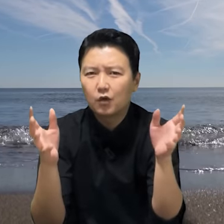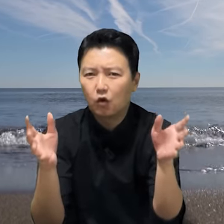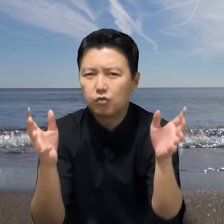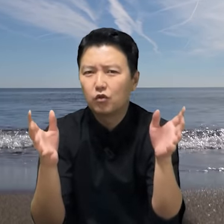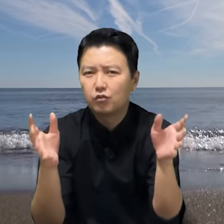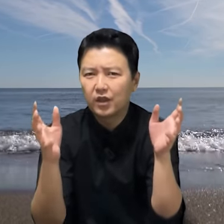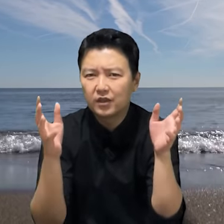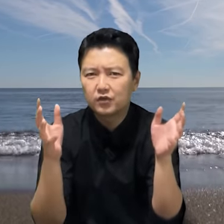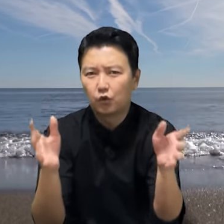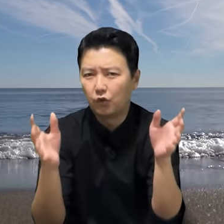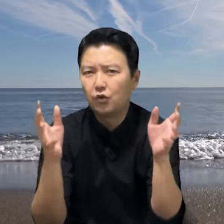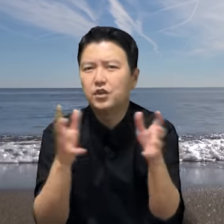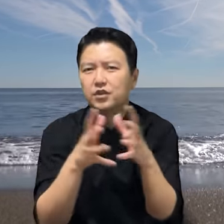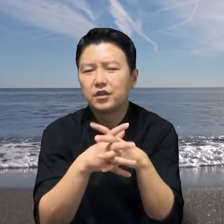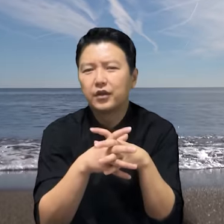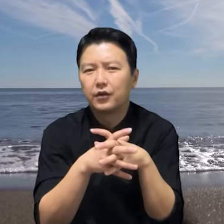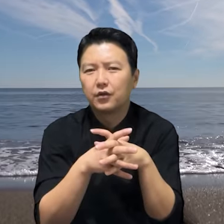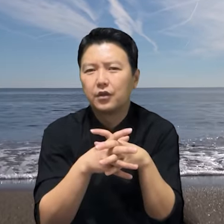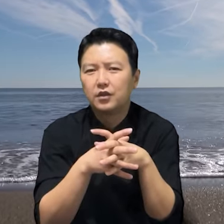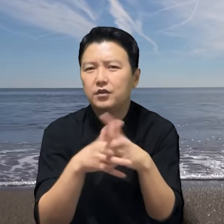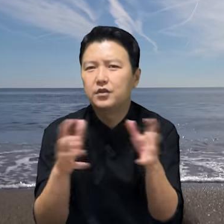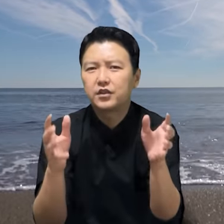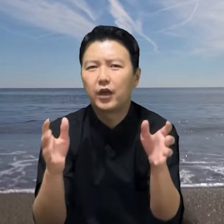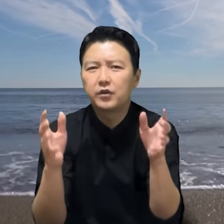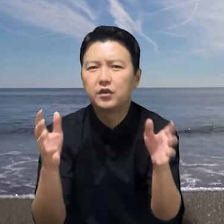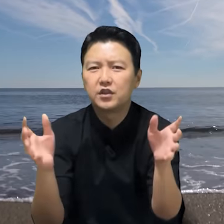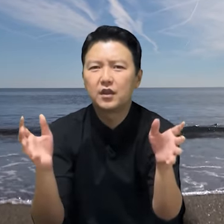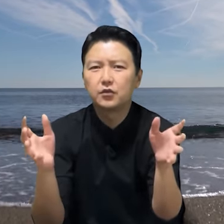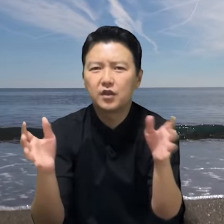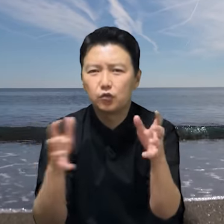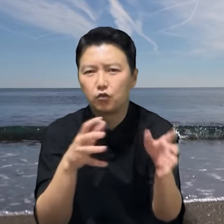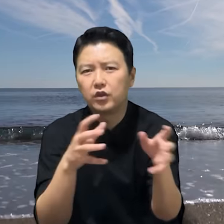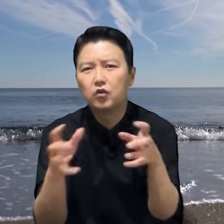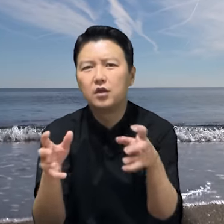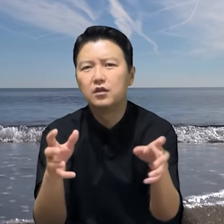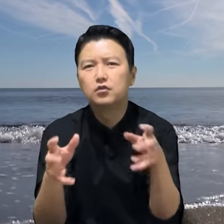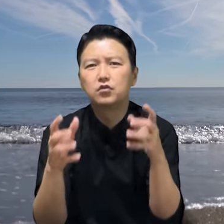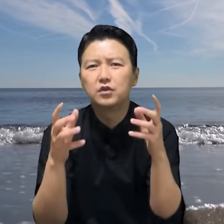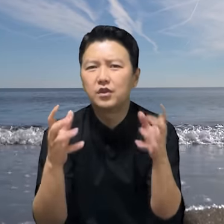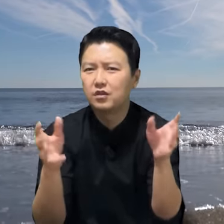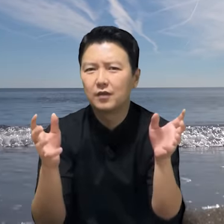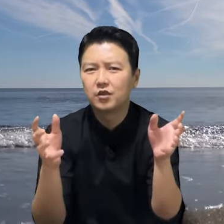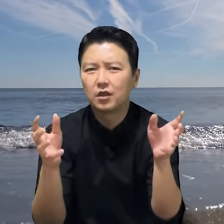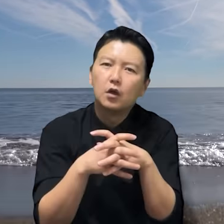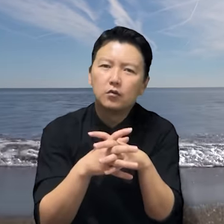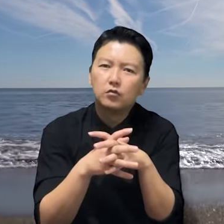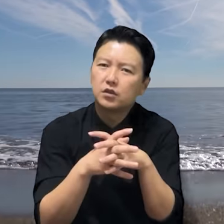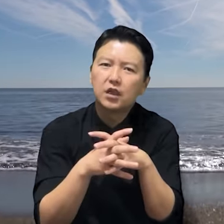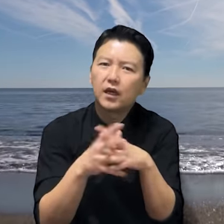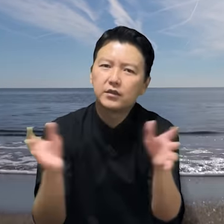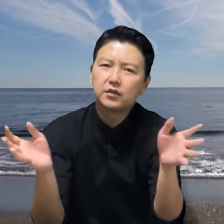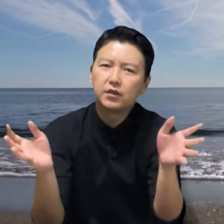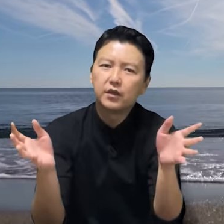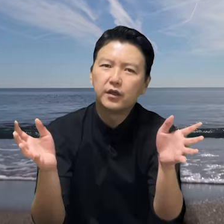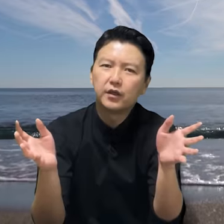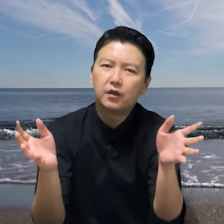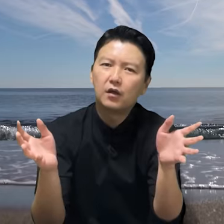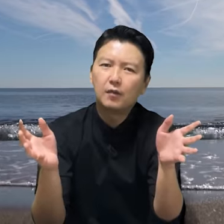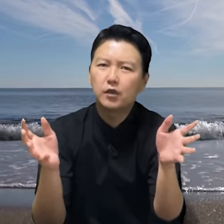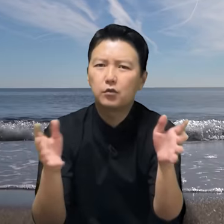고분고분하게 조용히 있었대요. 드디어 새벽 4시가 되자 룰린과 런린중은 일어납니다. 우리 이제 가야될텐데 아무래도